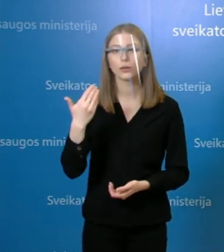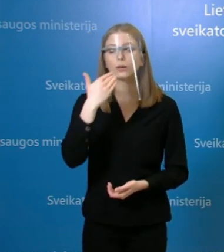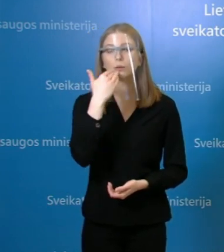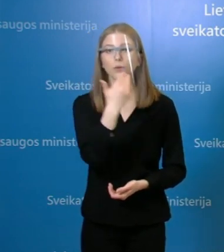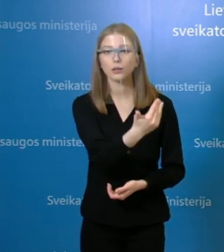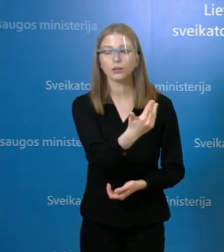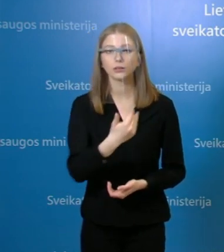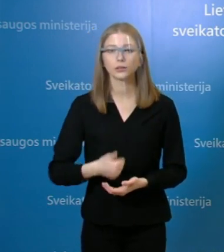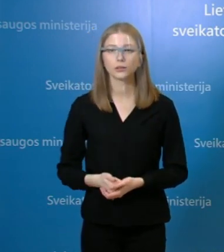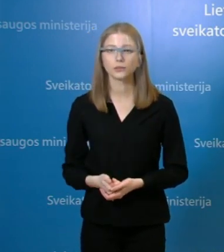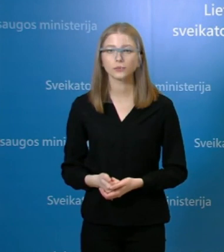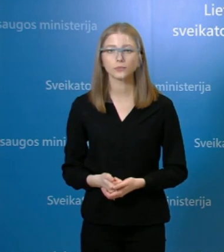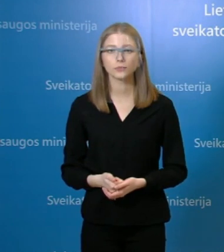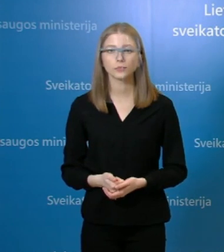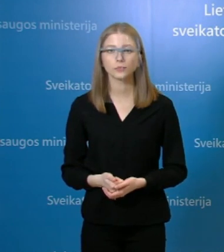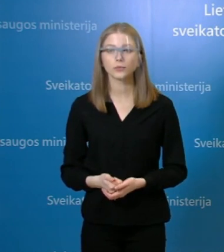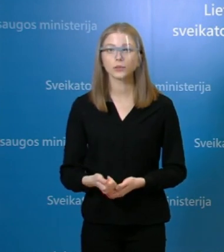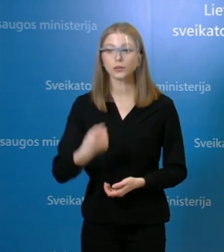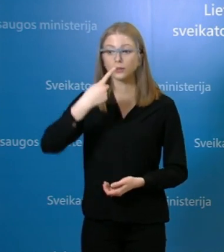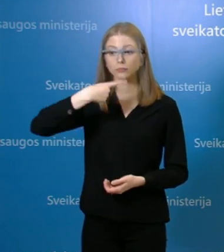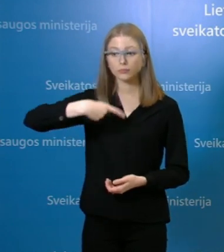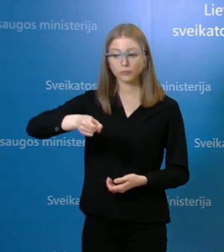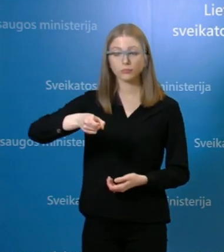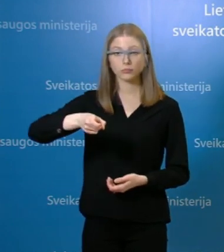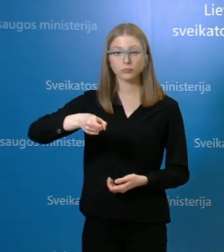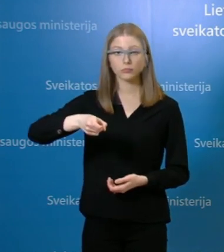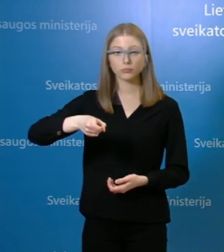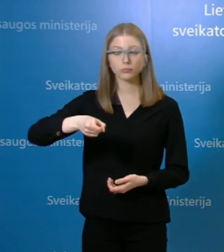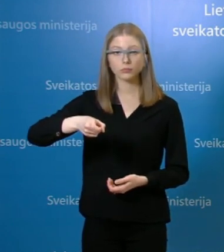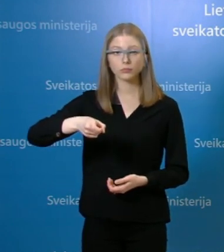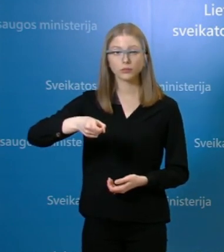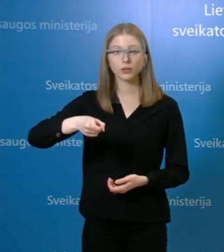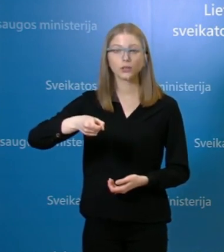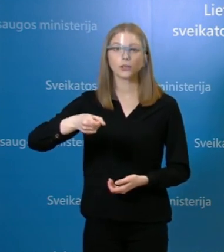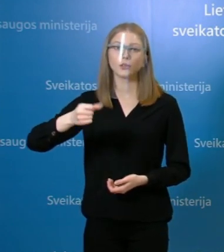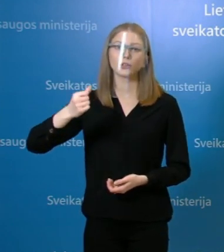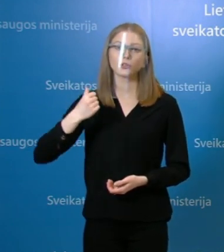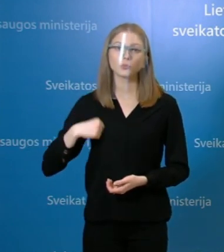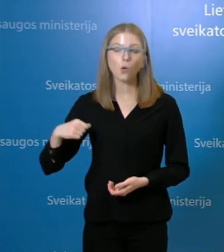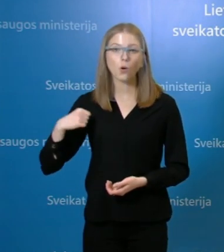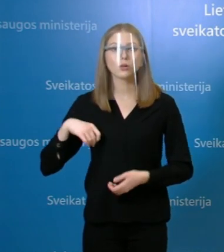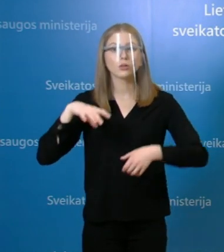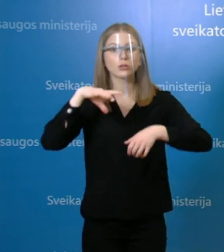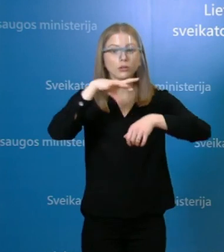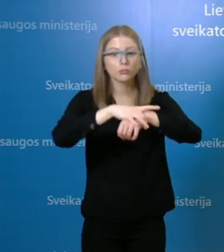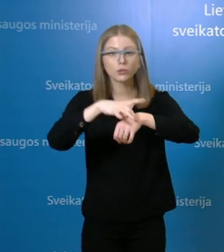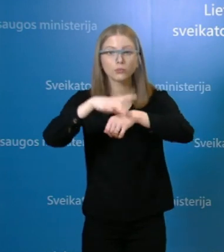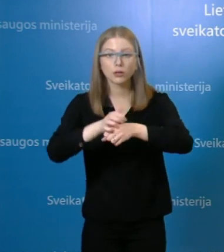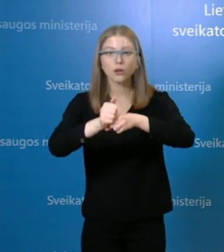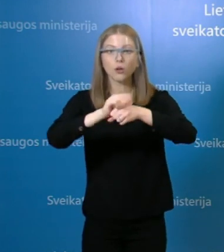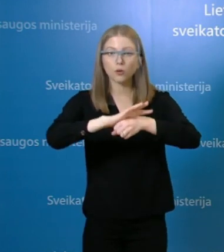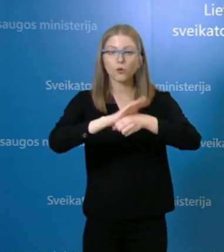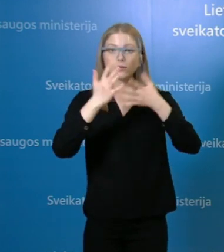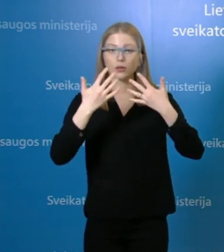užtvirtinant, kad šią savaitę iš tiesų nemažai tų atvejų, ar ne, atsirado tarkėjom per dieną po kelioliką,